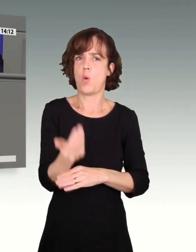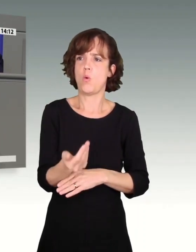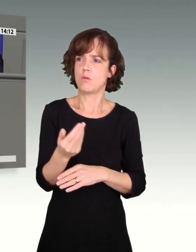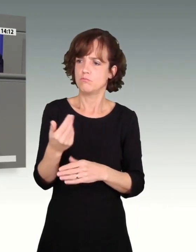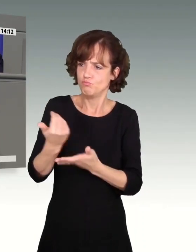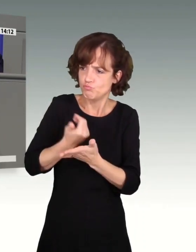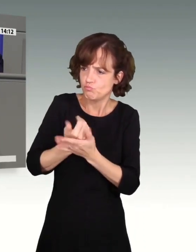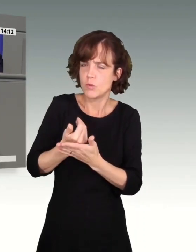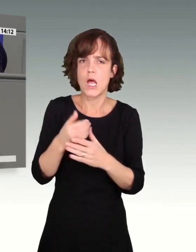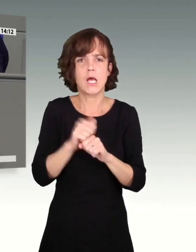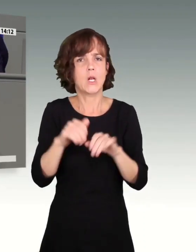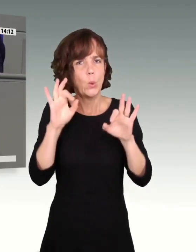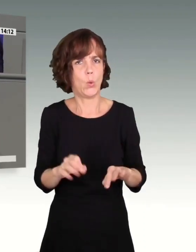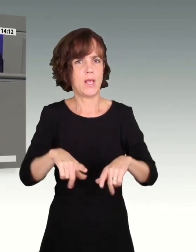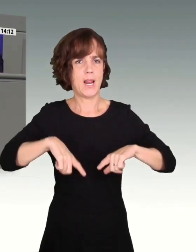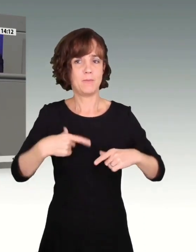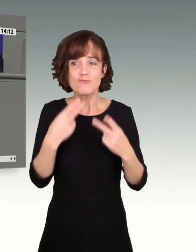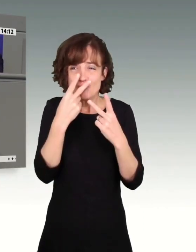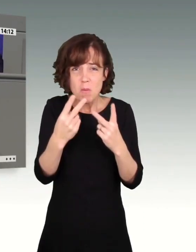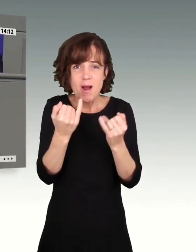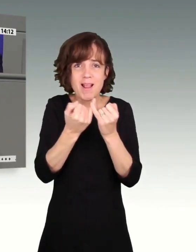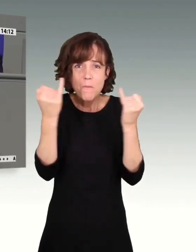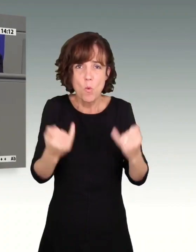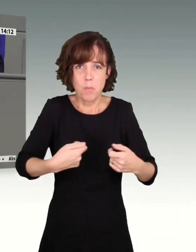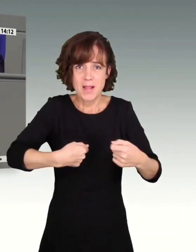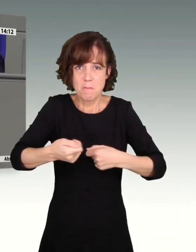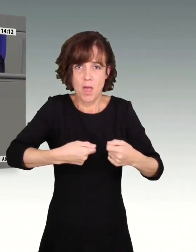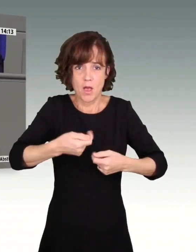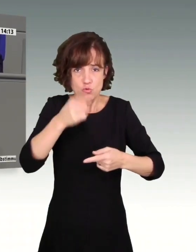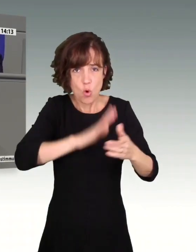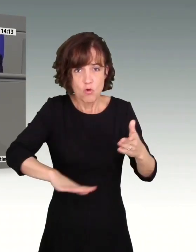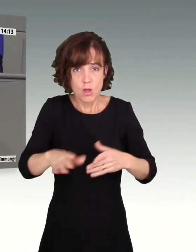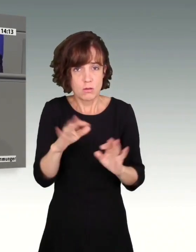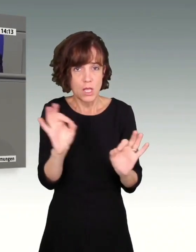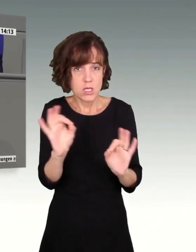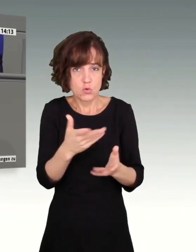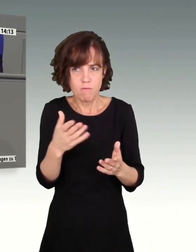denen man gut leben kann. Gucken Sie sich mal den Immobilienmarkt in Deutschland an. Versuchen Sie mal, eine Wohnung zu mieten. Viel Glück dabei.